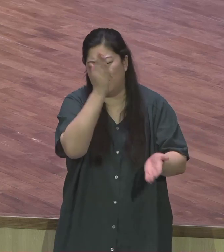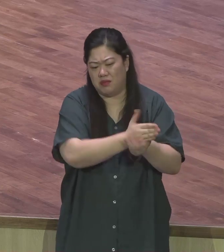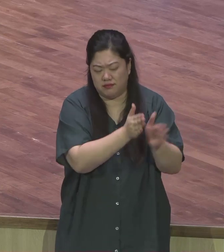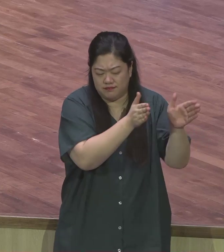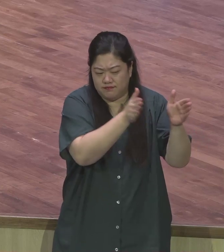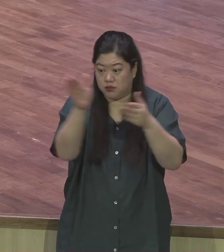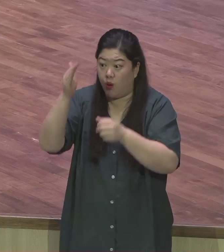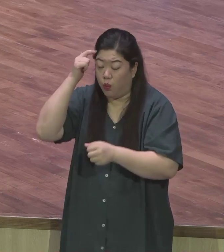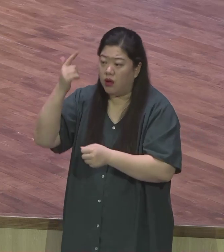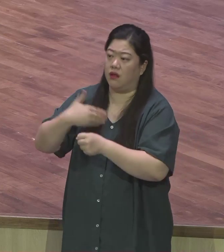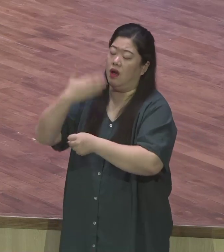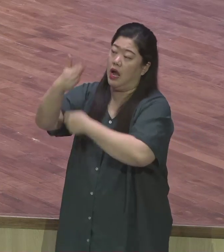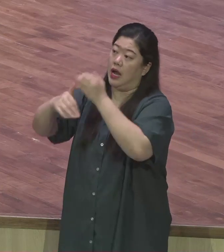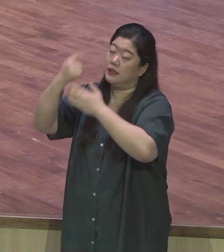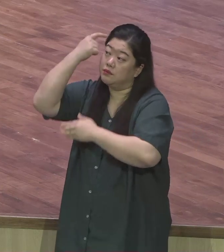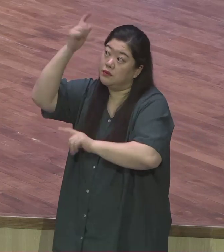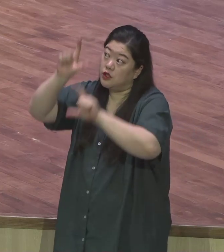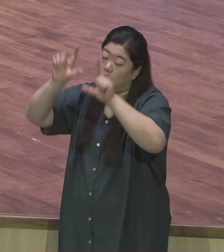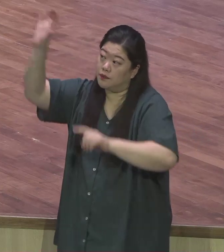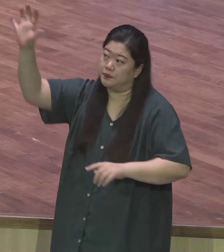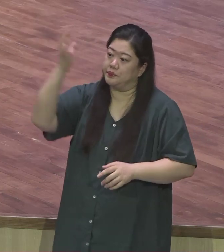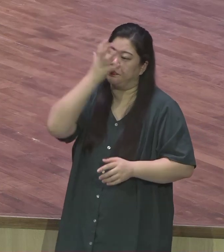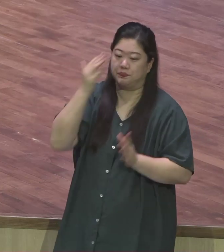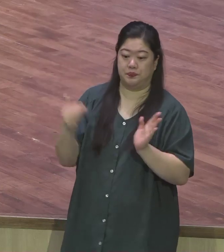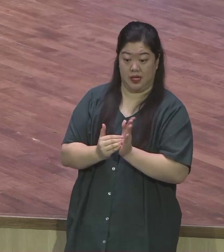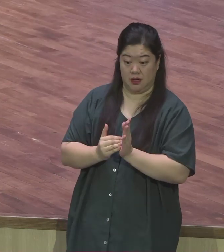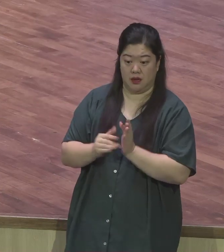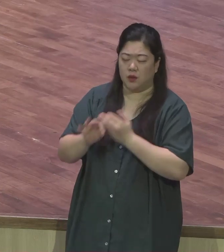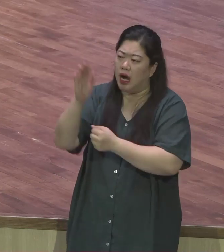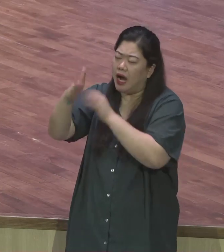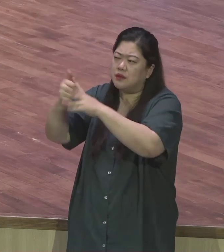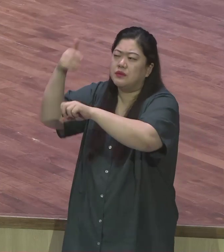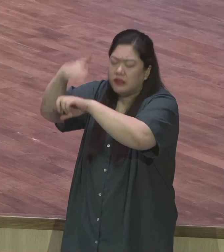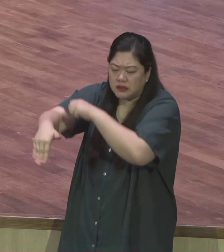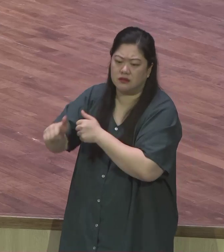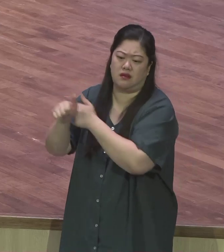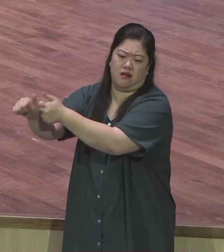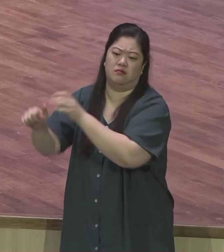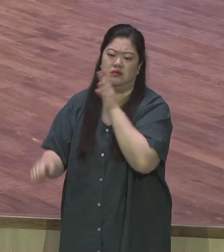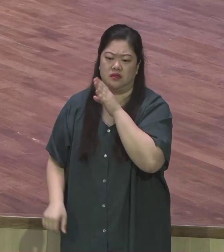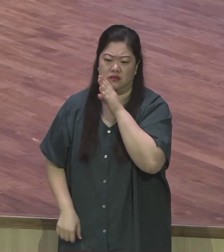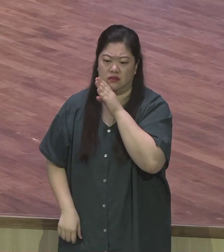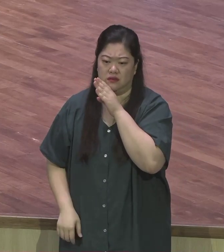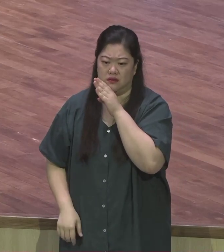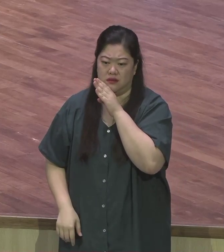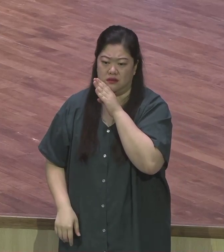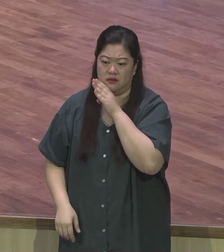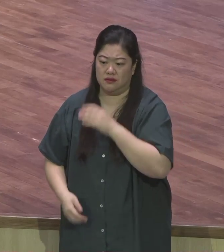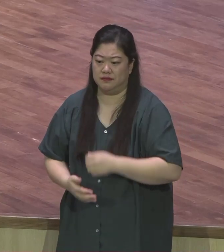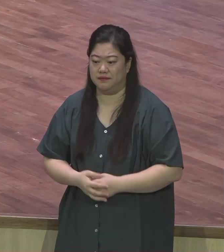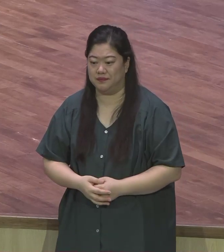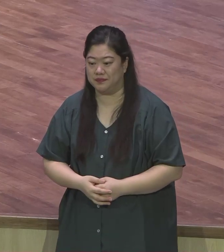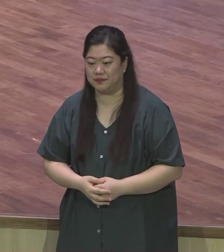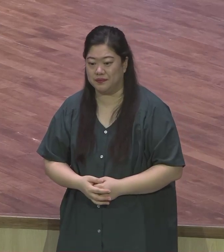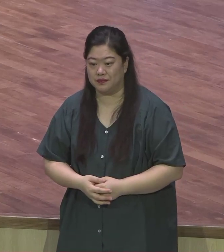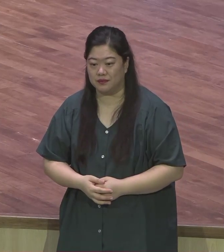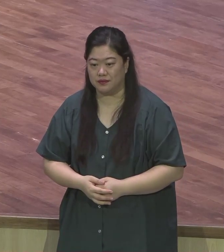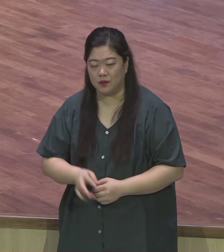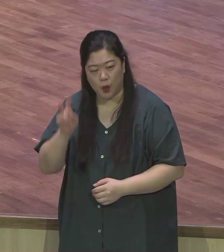하나님의 계산법대로 우리 인생을 살아가는 것입니다 아물저러 우리 성도 여러분들이께서 지금 나는 어떠한 삶을 살고